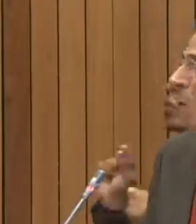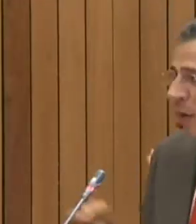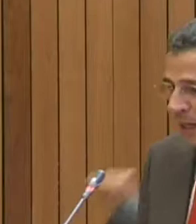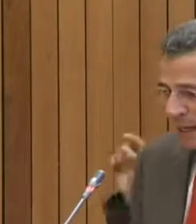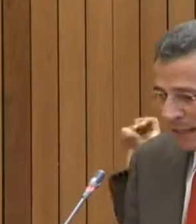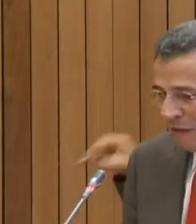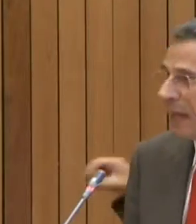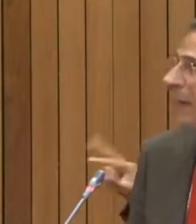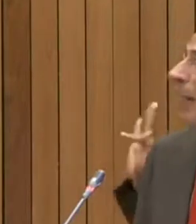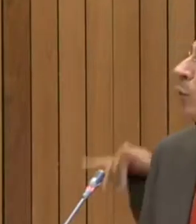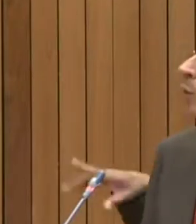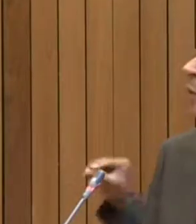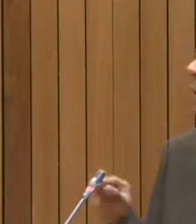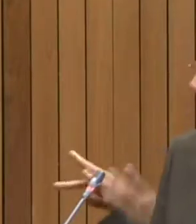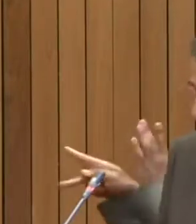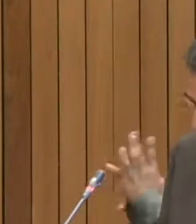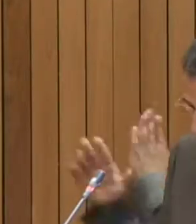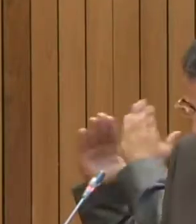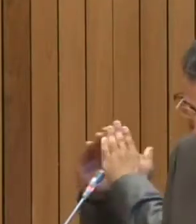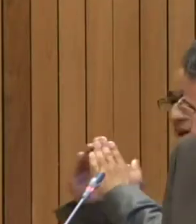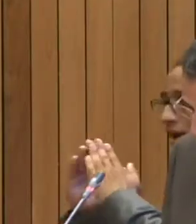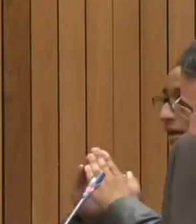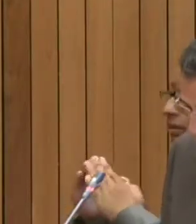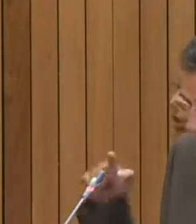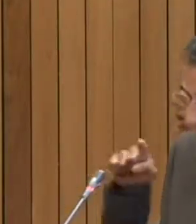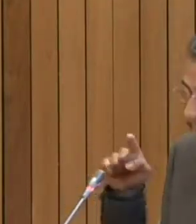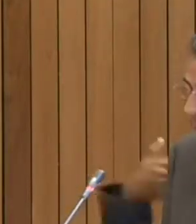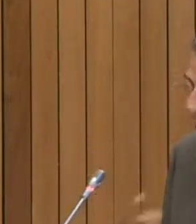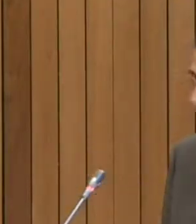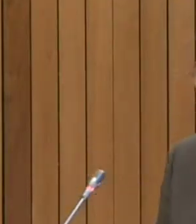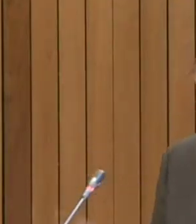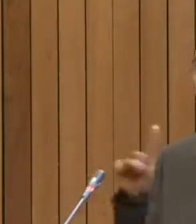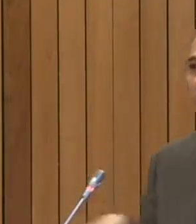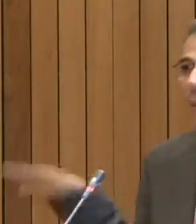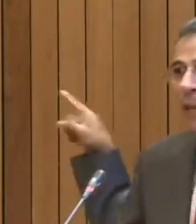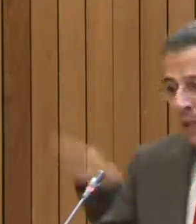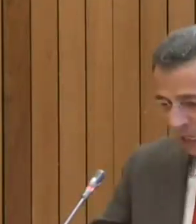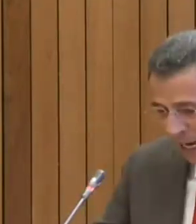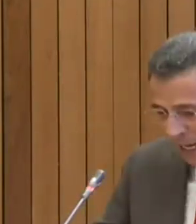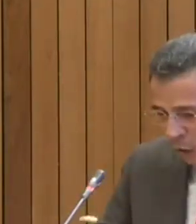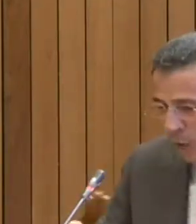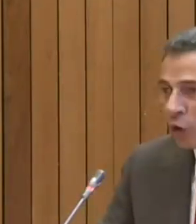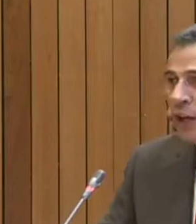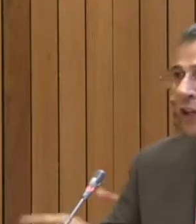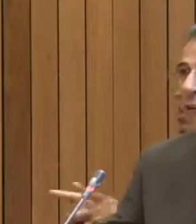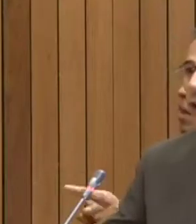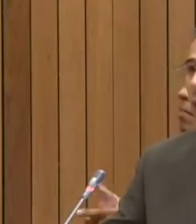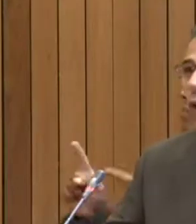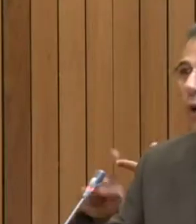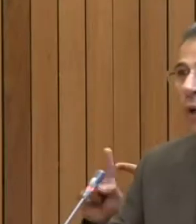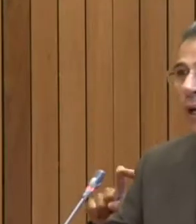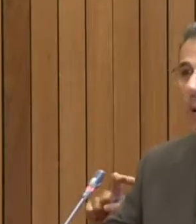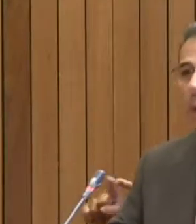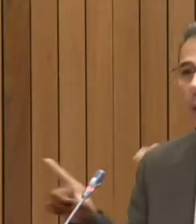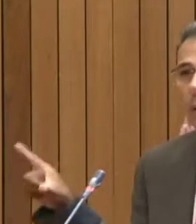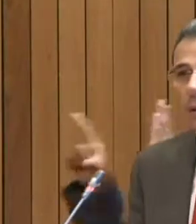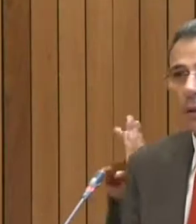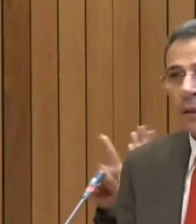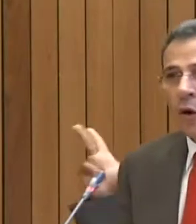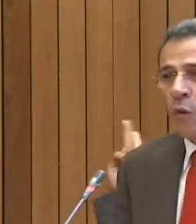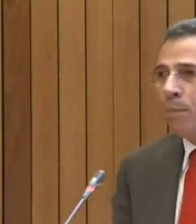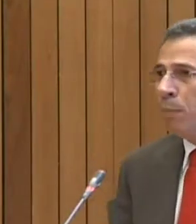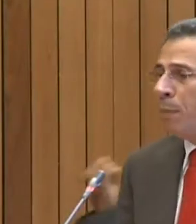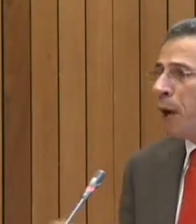de Habitação, ser vetado pelo governo do Estado. Da mesma forma que a lei do motorista Ficha-Lu limpa,